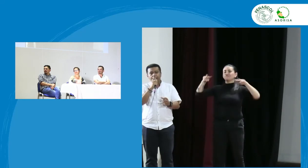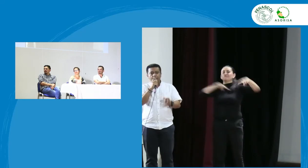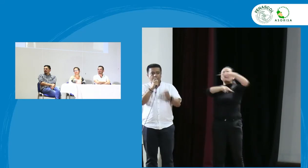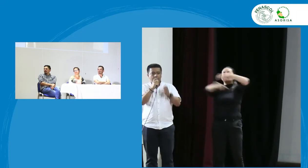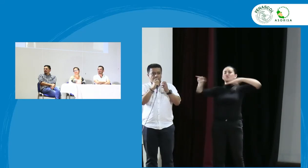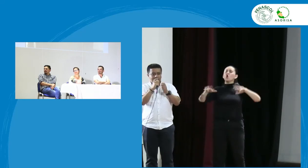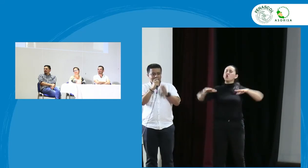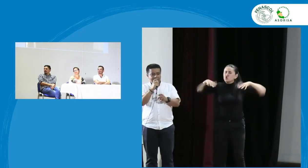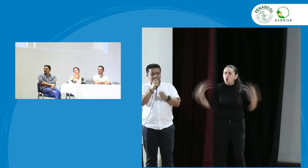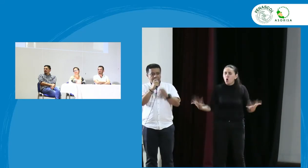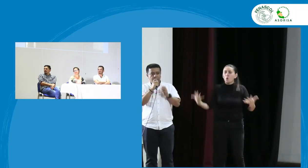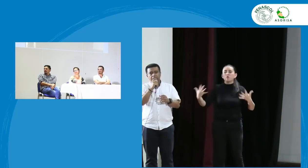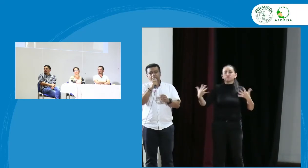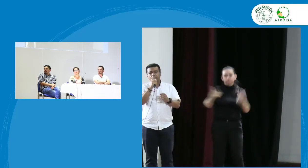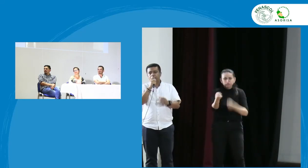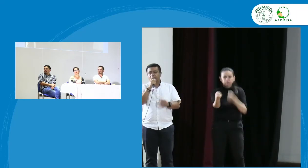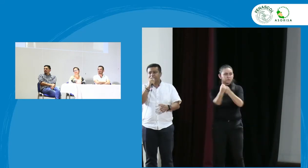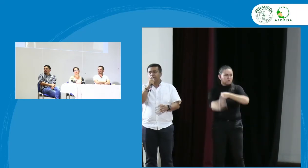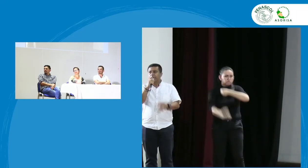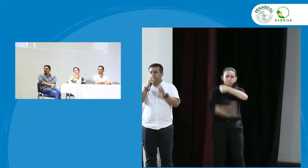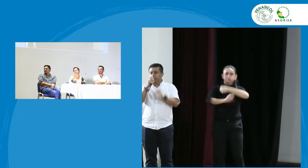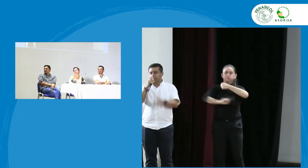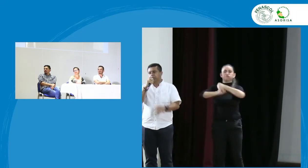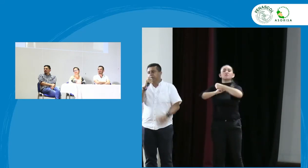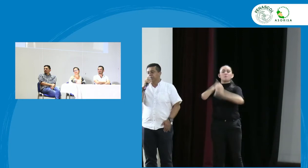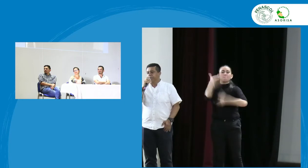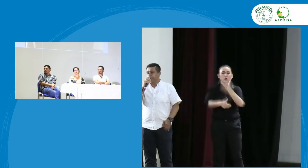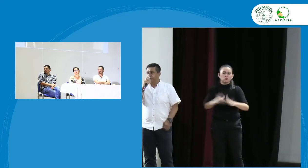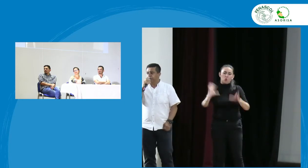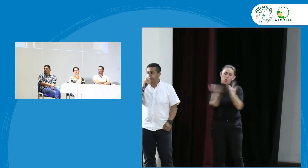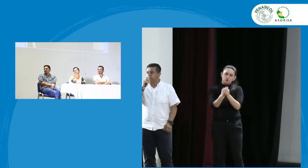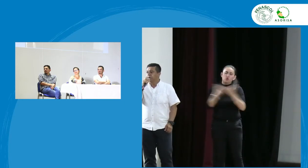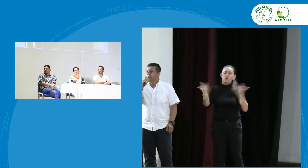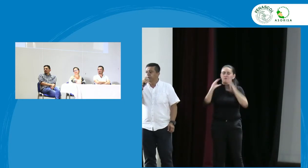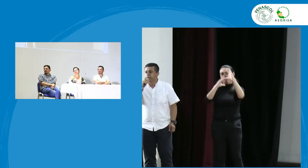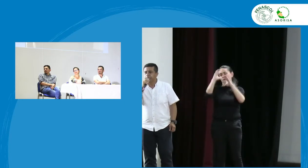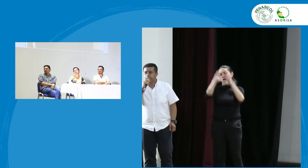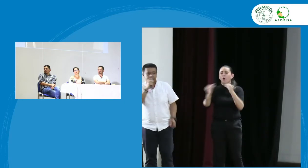podemos realmente reforzar y apoyar más el proceso en el departamento del Cauca muchas gracias